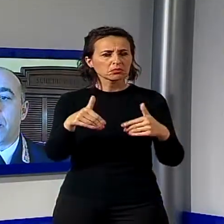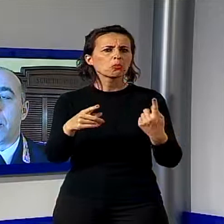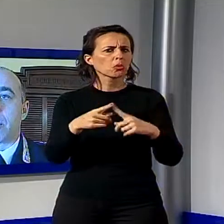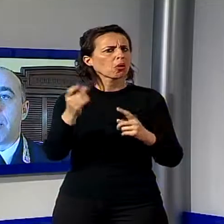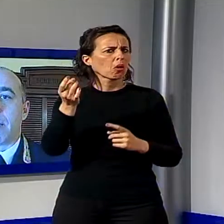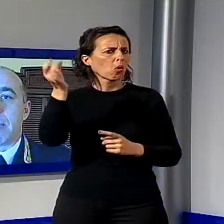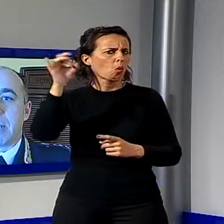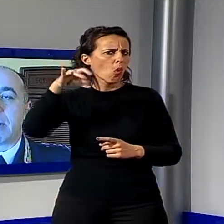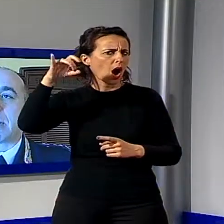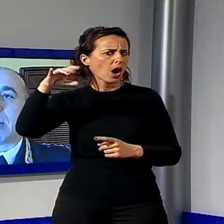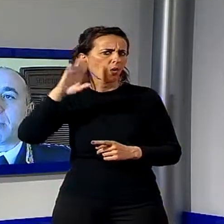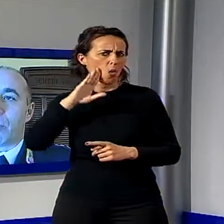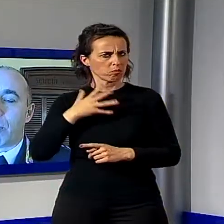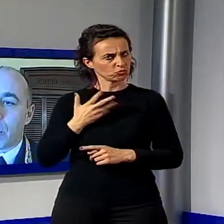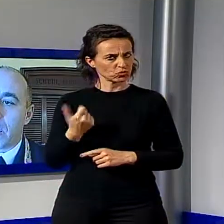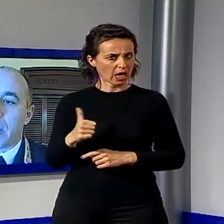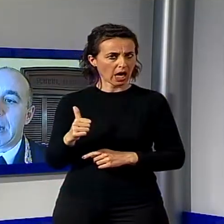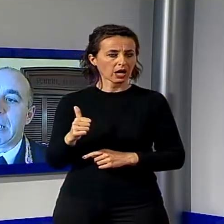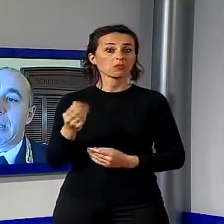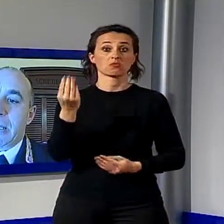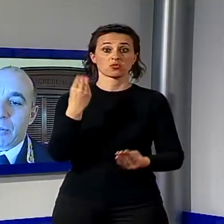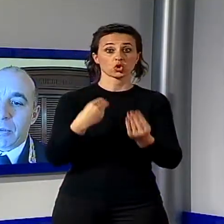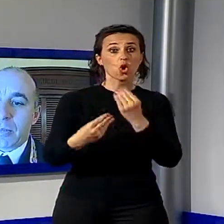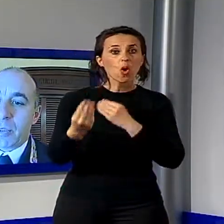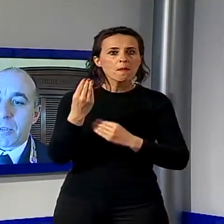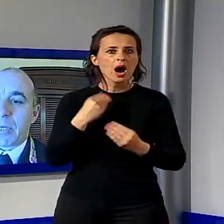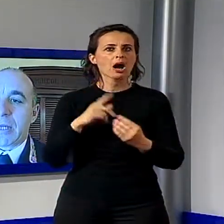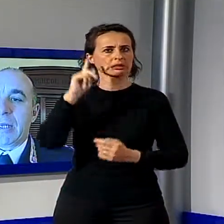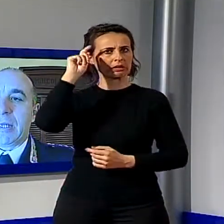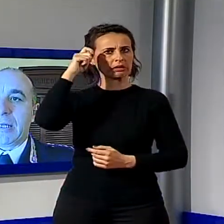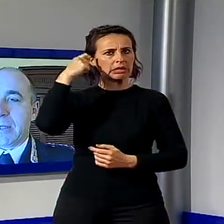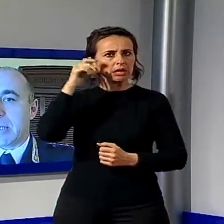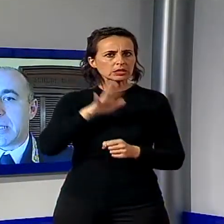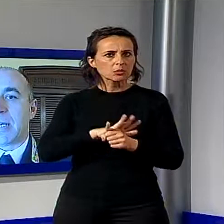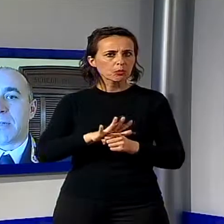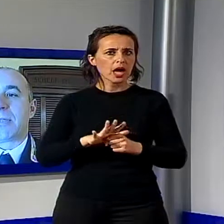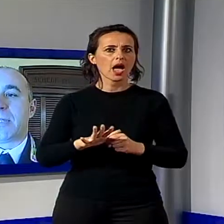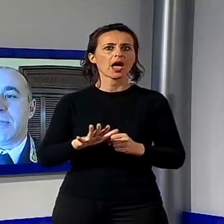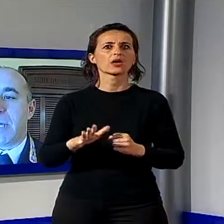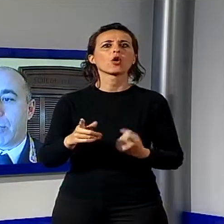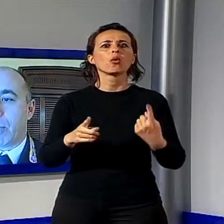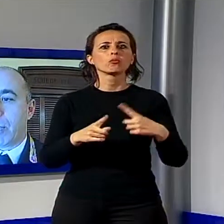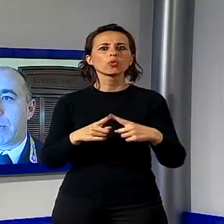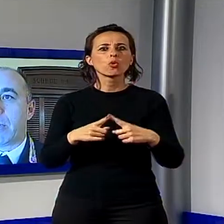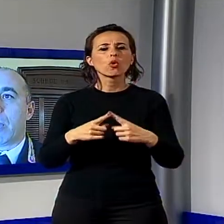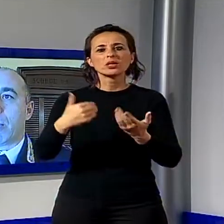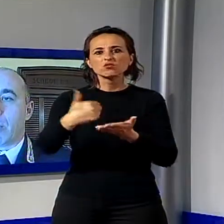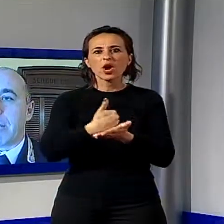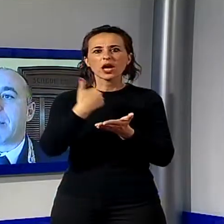veramente interessati, pongono molte domande e contribuiscono anche ad indirizzare la nostra attività con le domande che